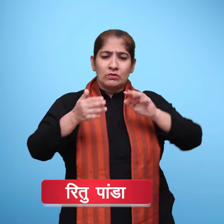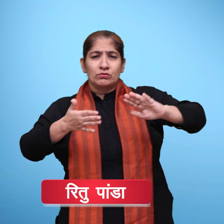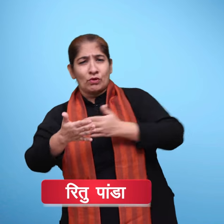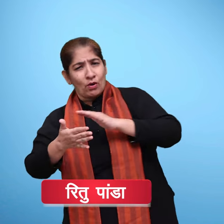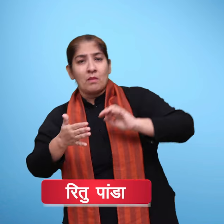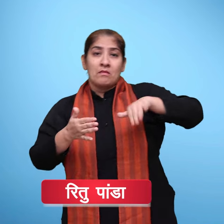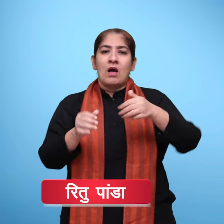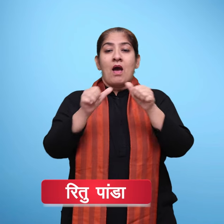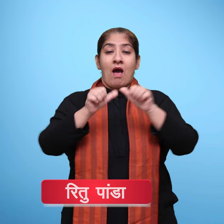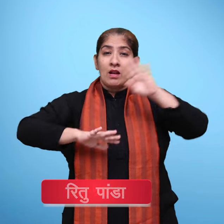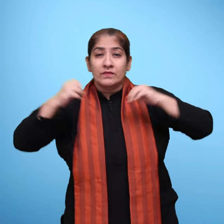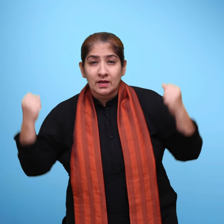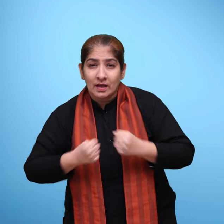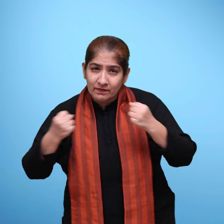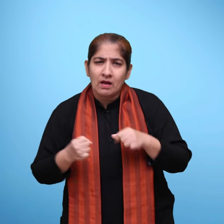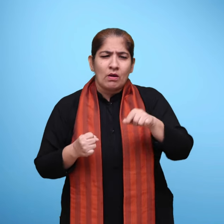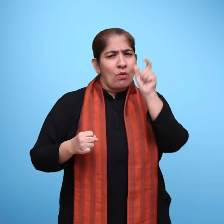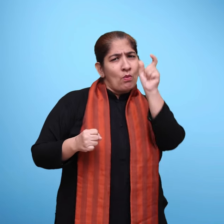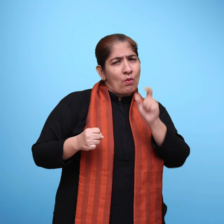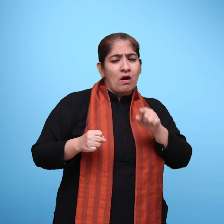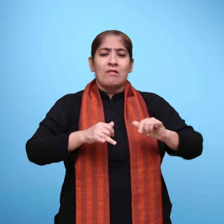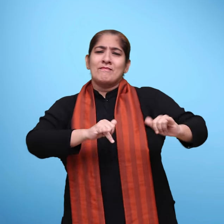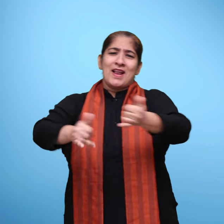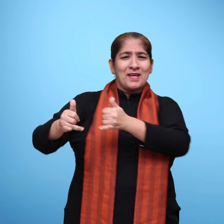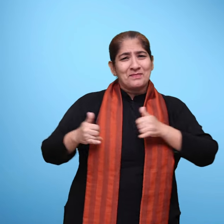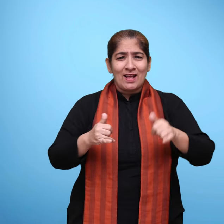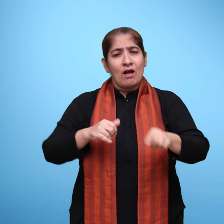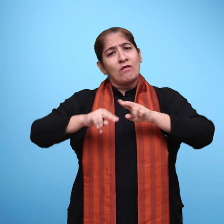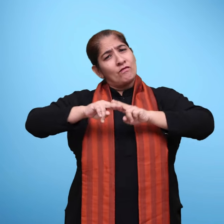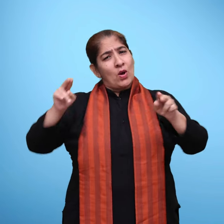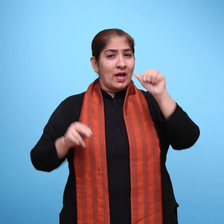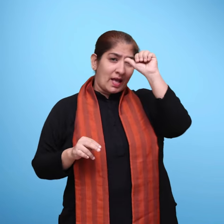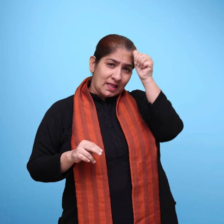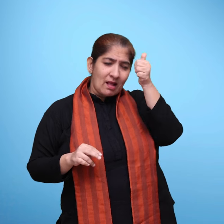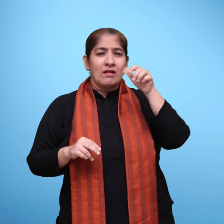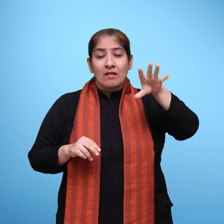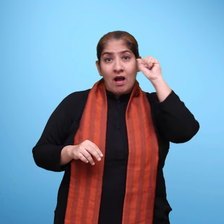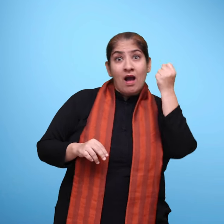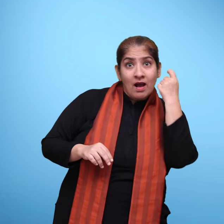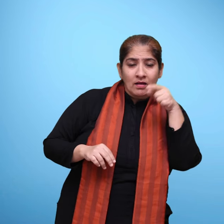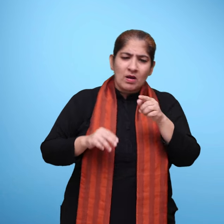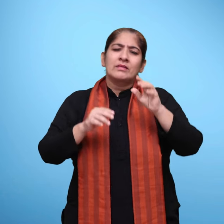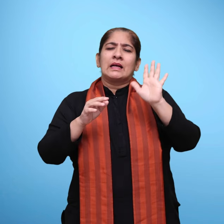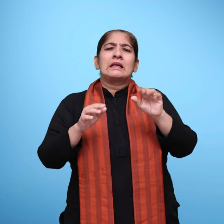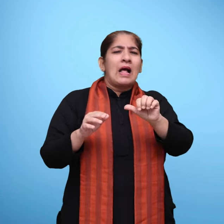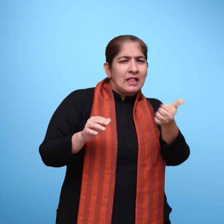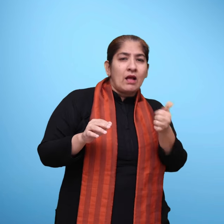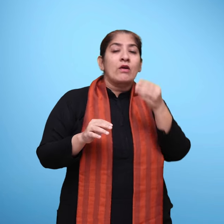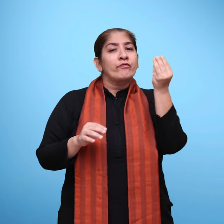शब्दों का खेल कहानी और कविता के बाद दिया गया है एक साथ पूरी वर्ण माला सीखने के बजाए कुछ वर्णों